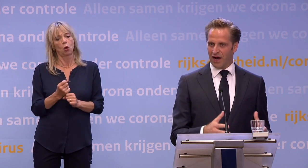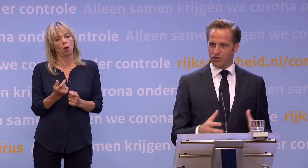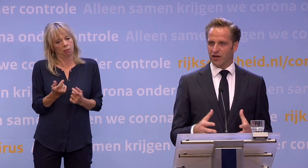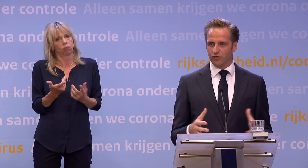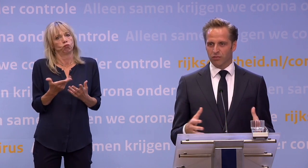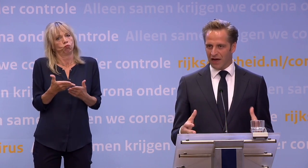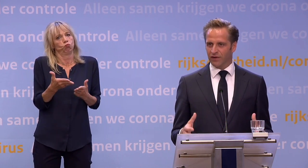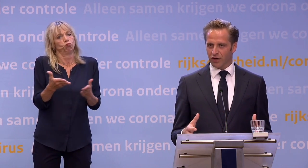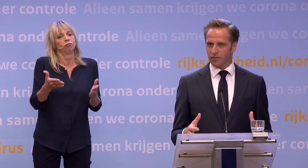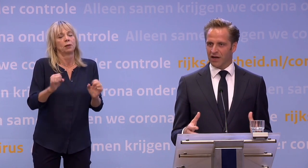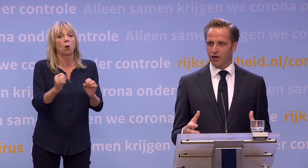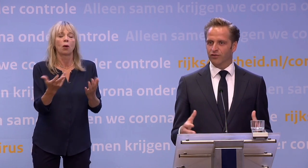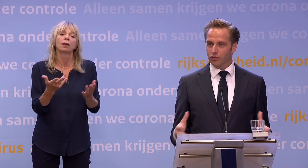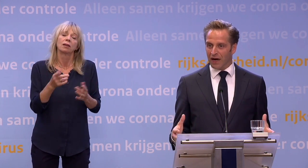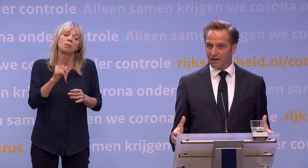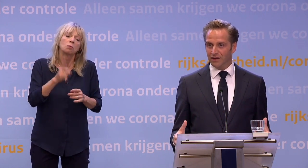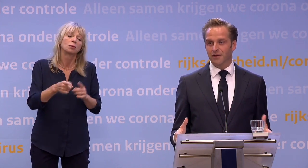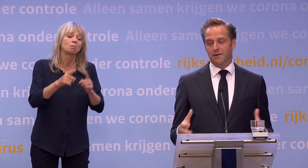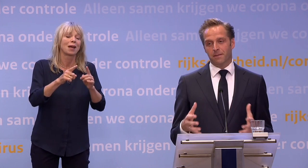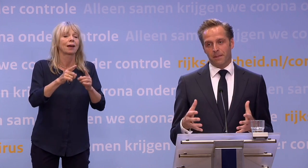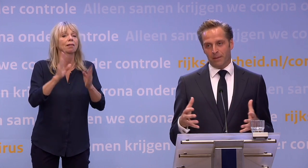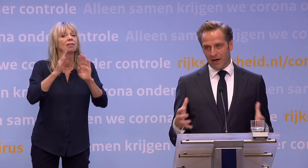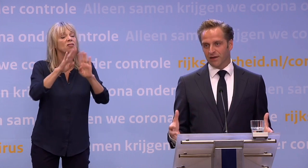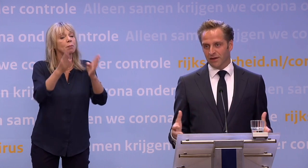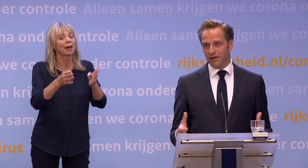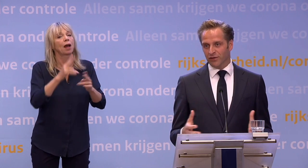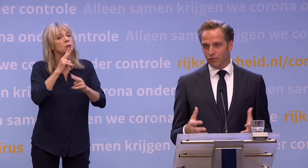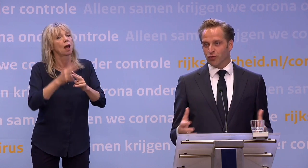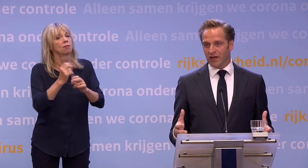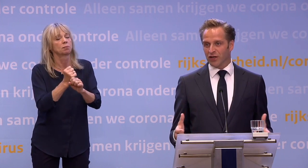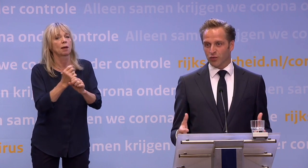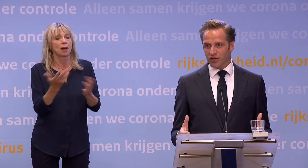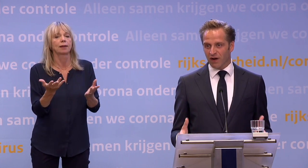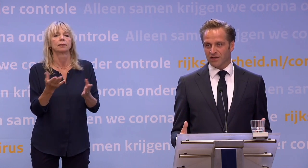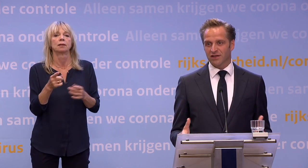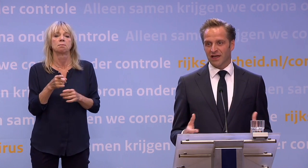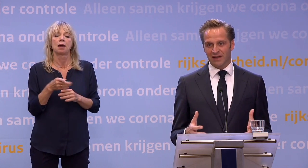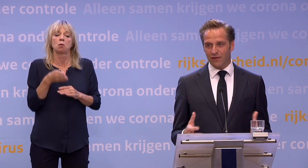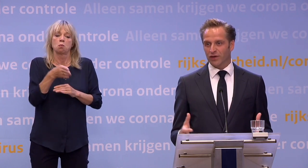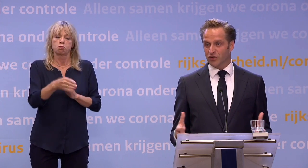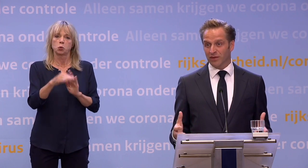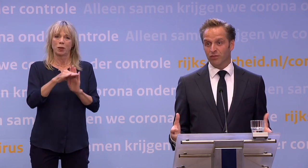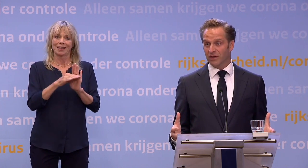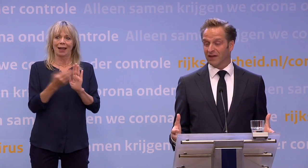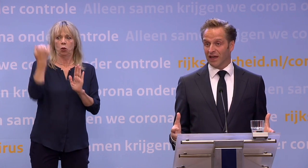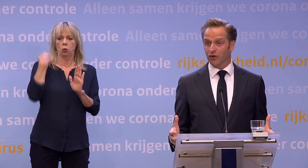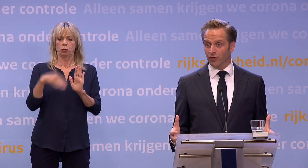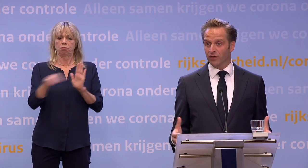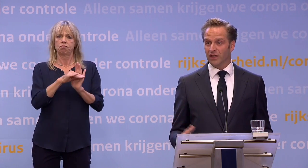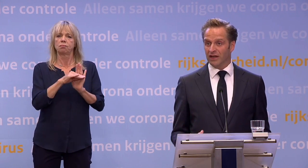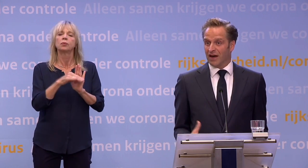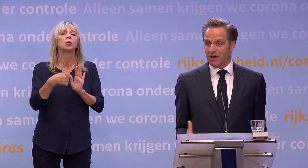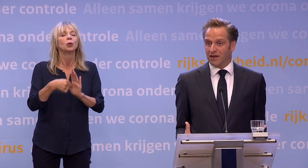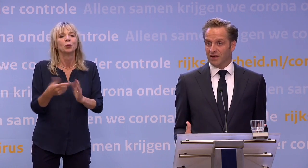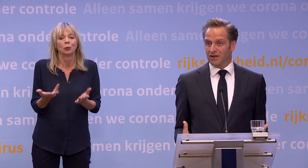per huis daar natuurlijk maatwerkafspraken over moet maken. Maar de bezoekersregeling zoals die was, ja, daarvoor is op dit moment echt geen